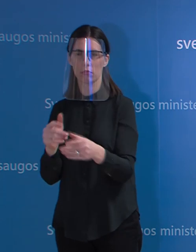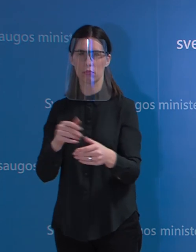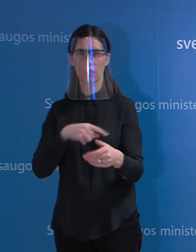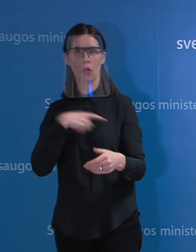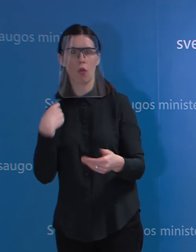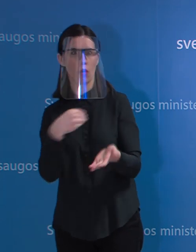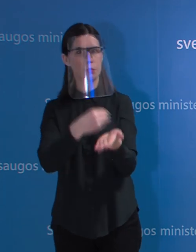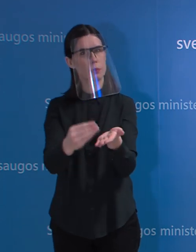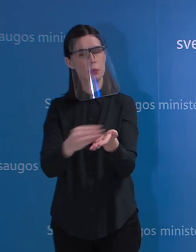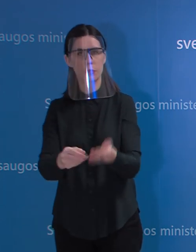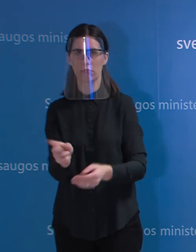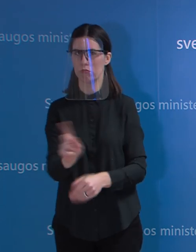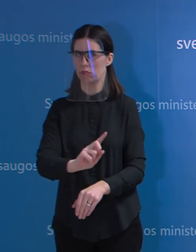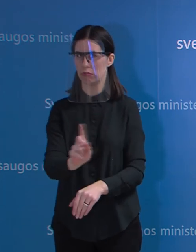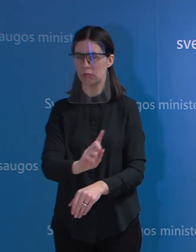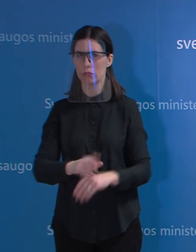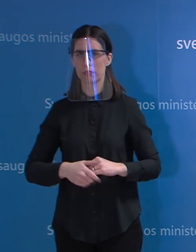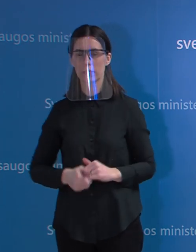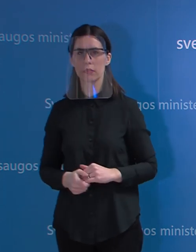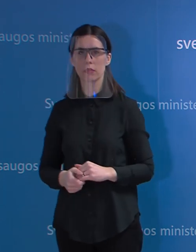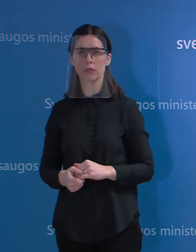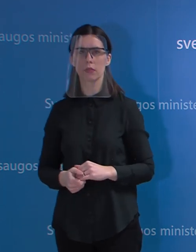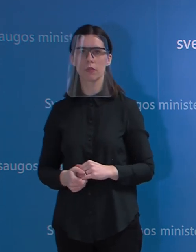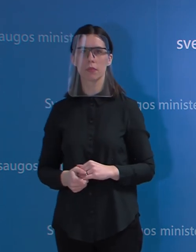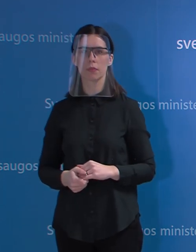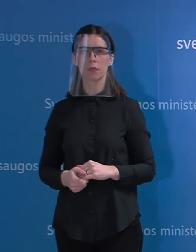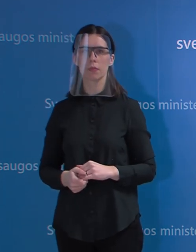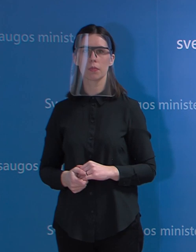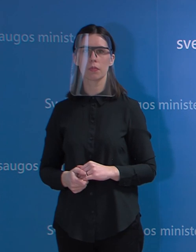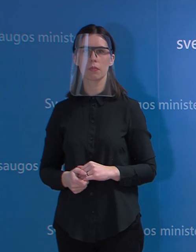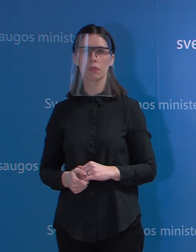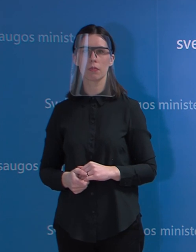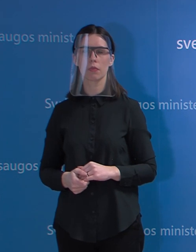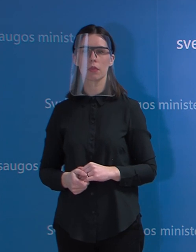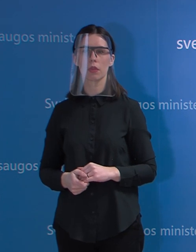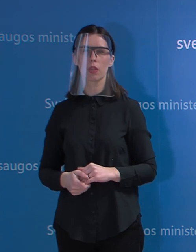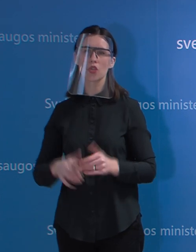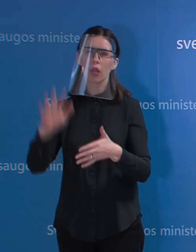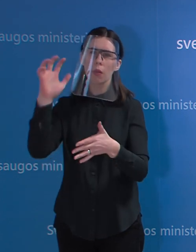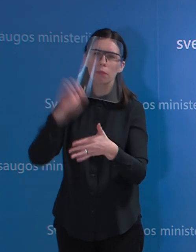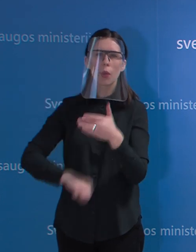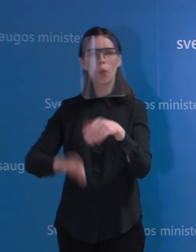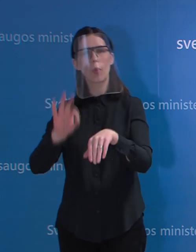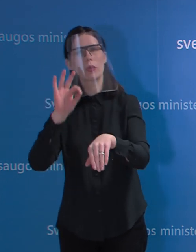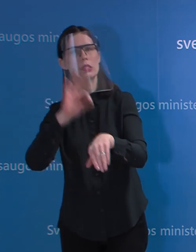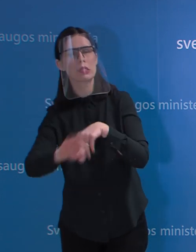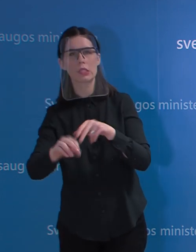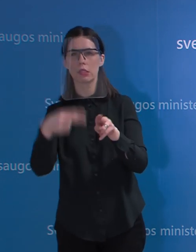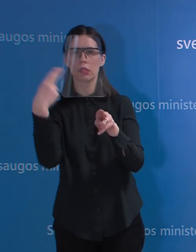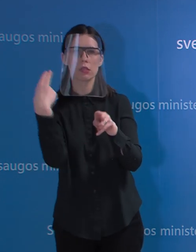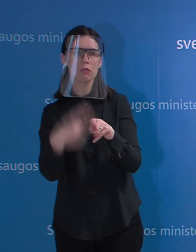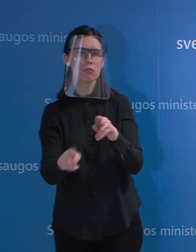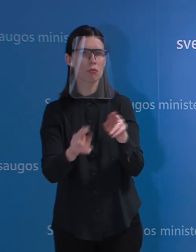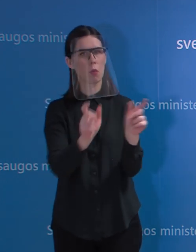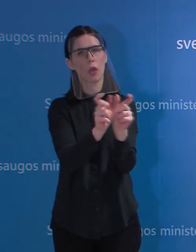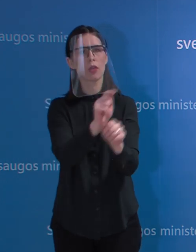kažkokiu ypatingu represiju prieš prekybininkus nesiruošiama yra imtis, bet